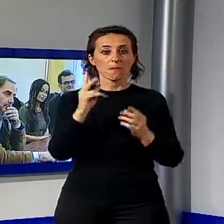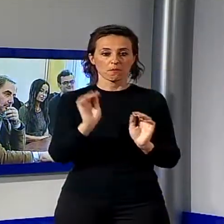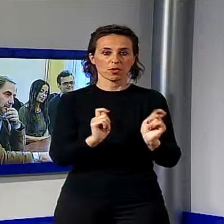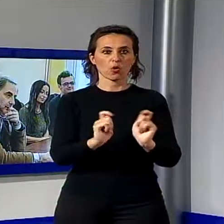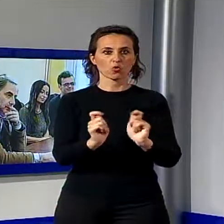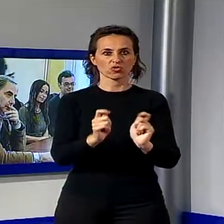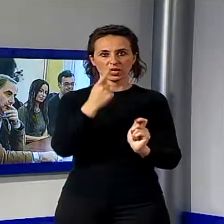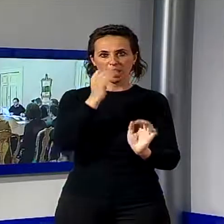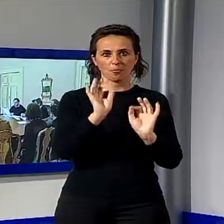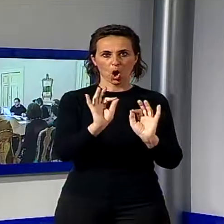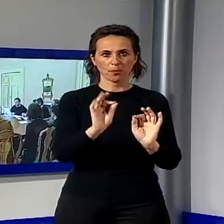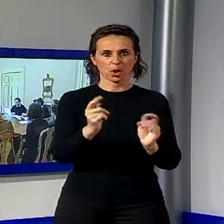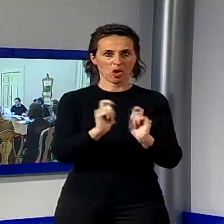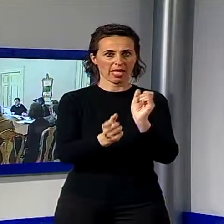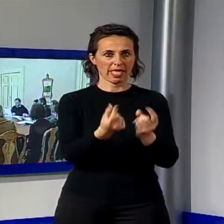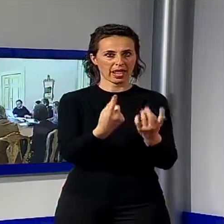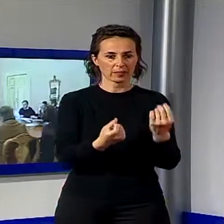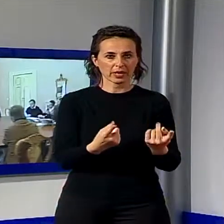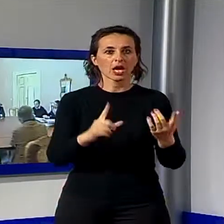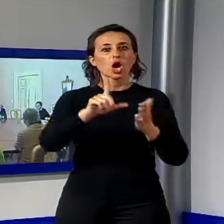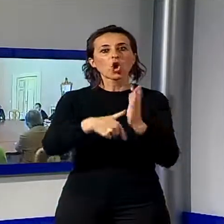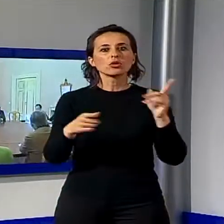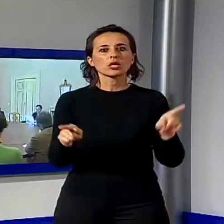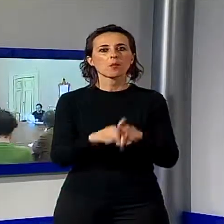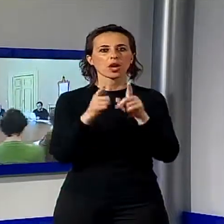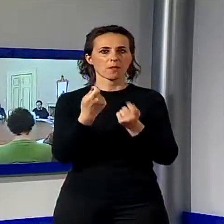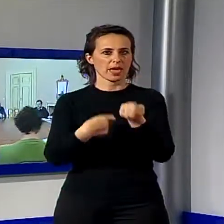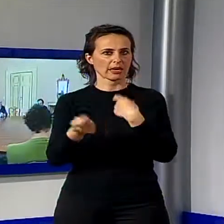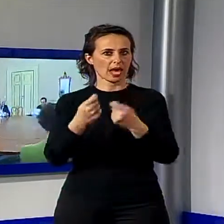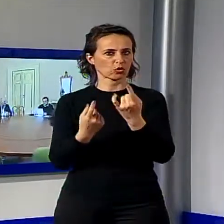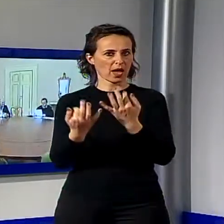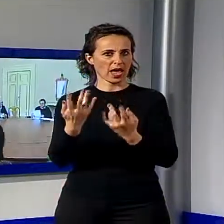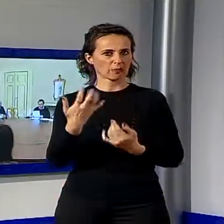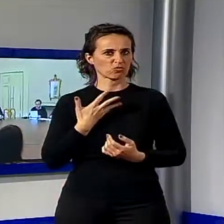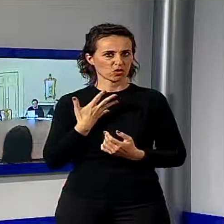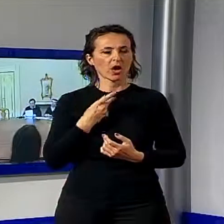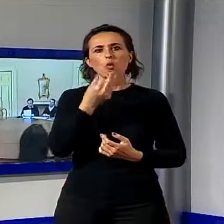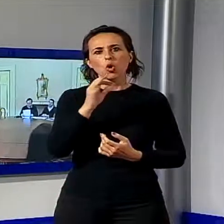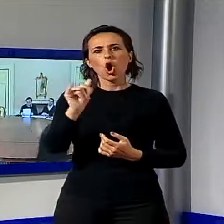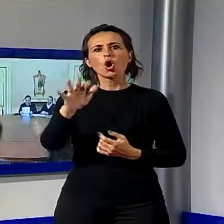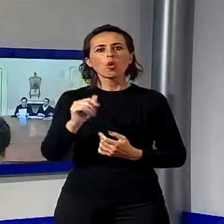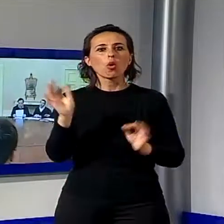Contemporaneamente, si terrà un mercatino delle erbe dove sarà possibile acquistare piante officinali o cosmetici naturali.